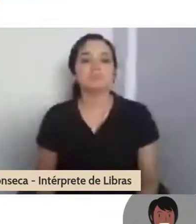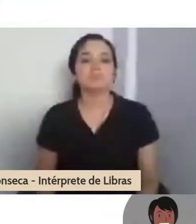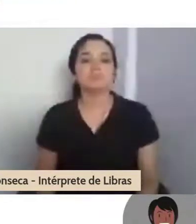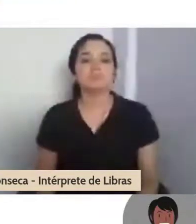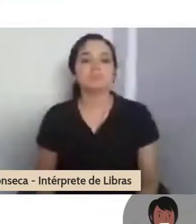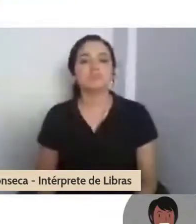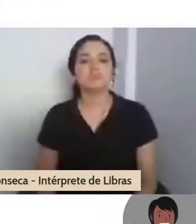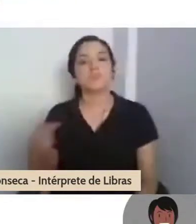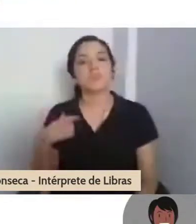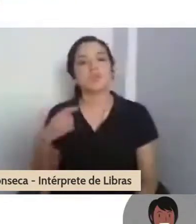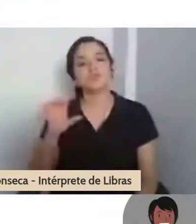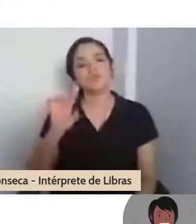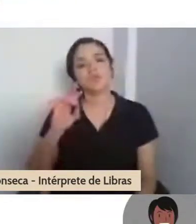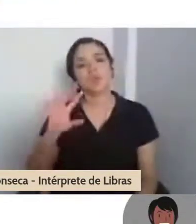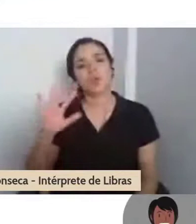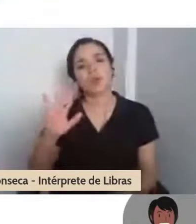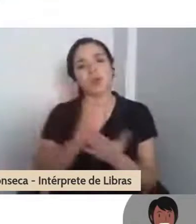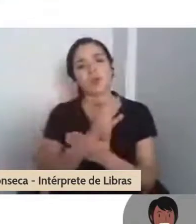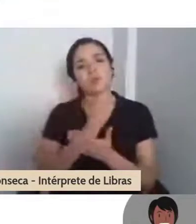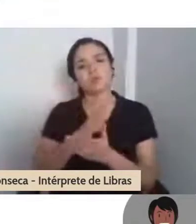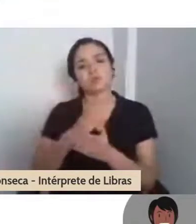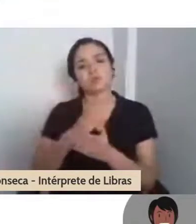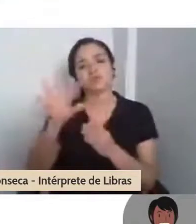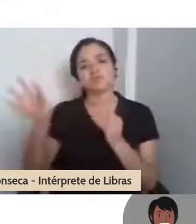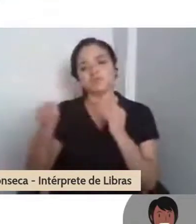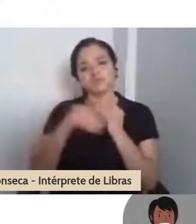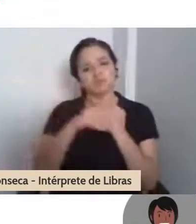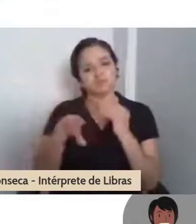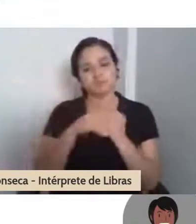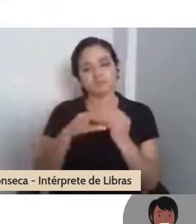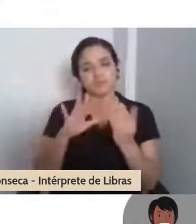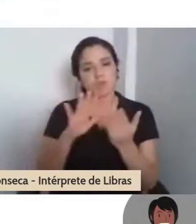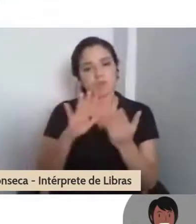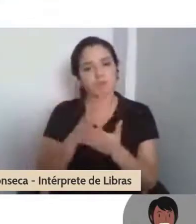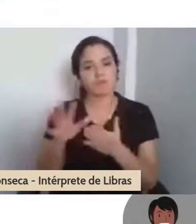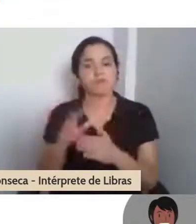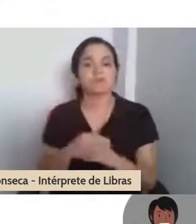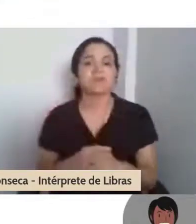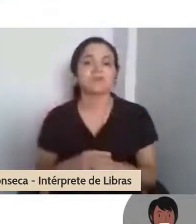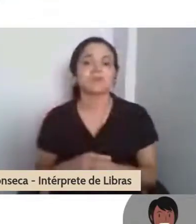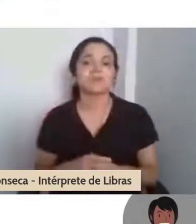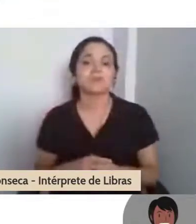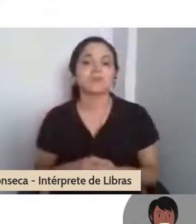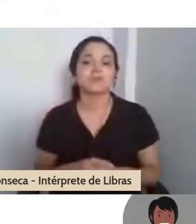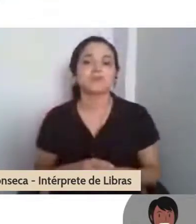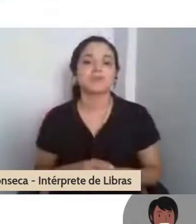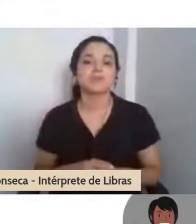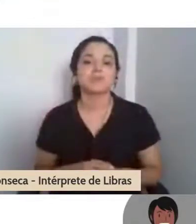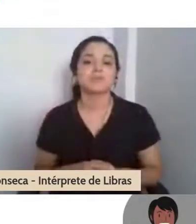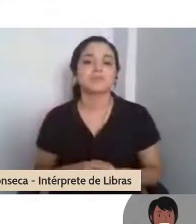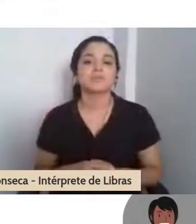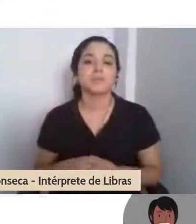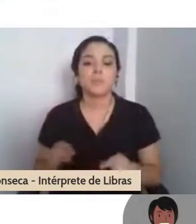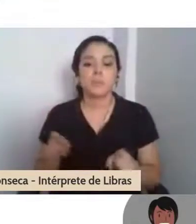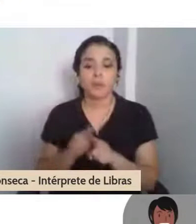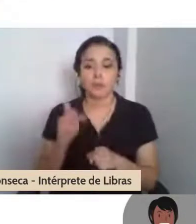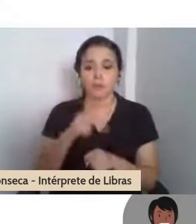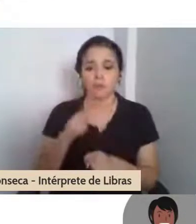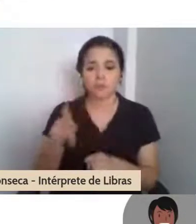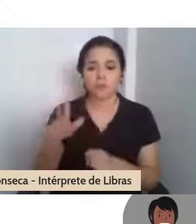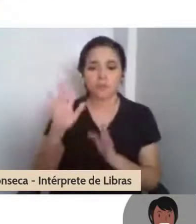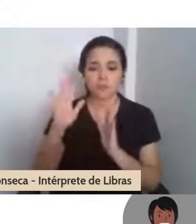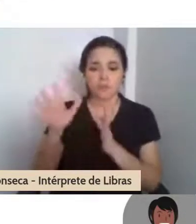no resumo feito pela professora Shirley, e também colocar algumas